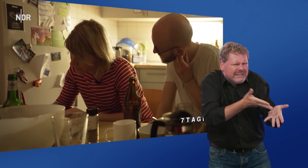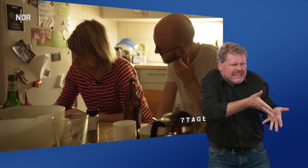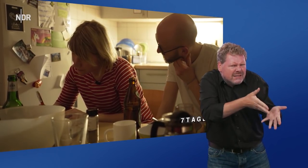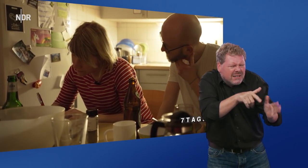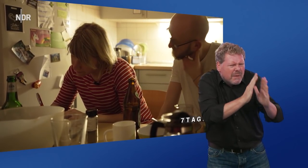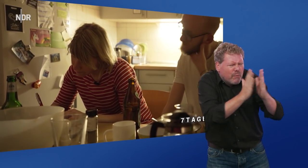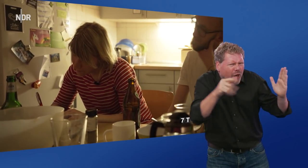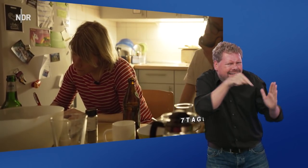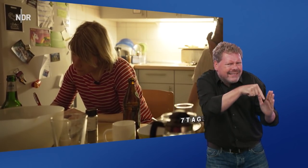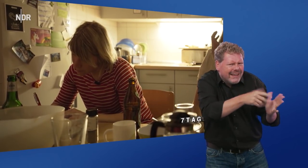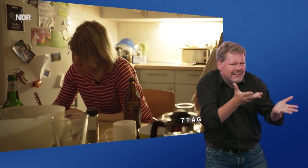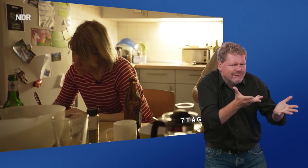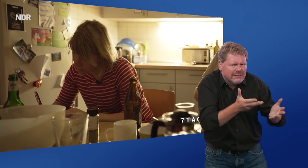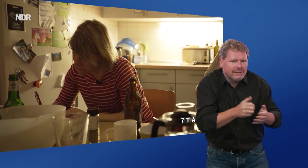in der Bibliothek?